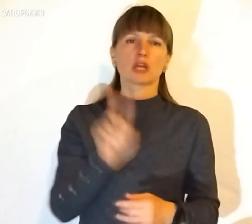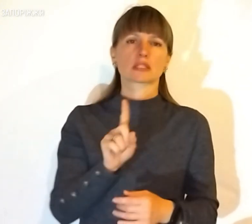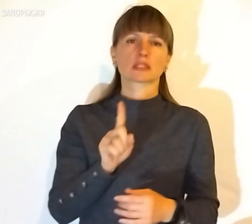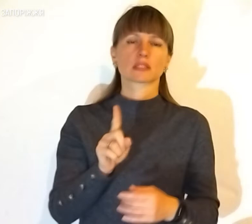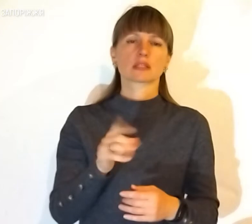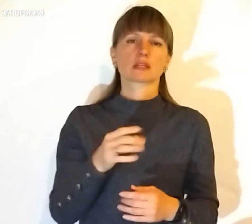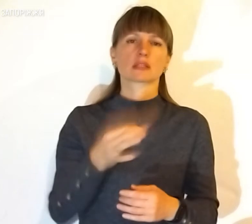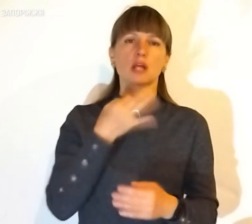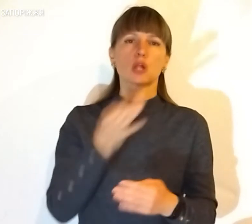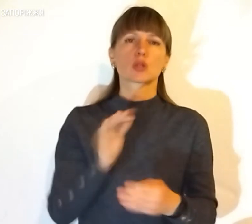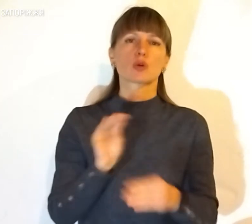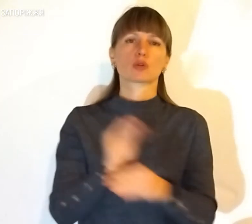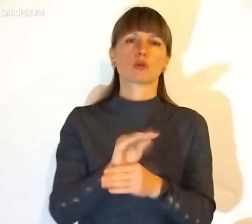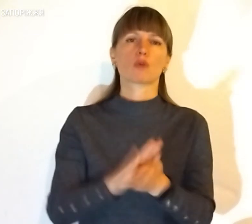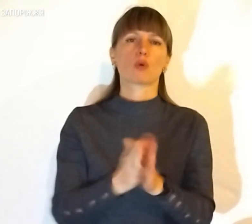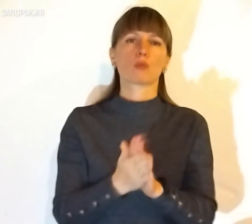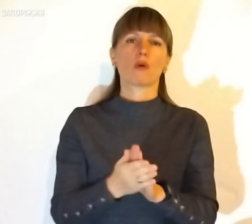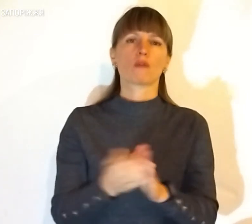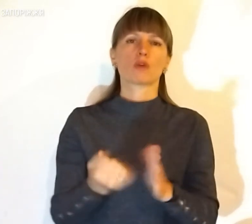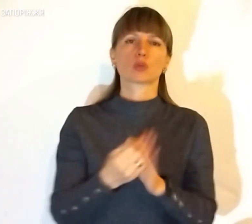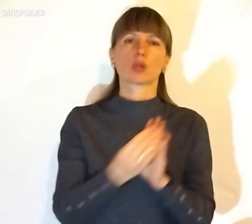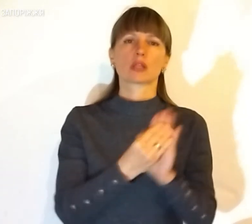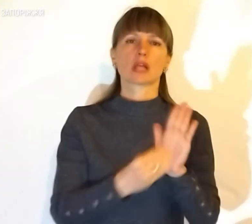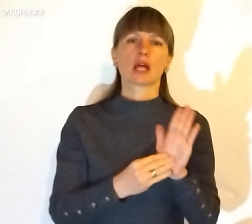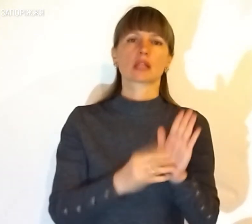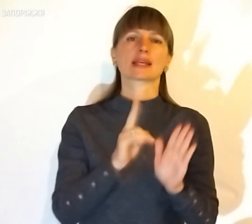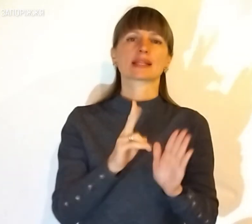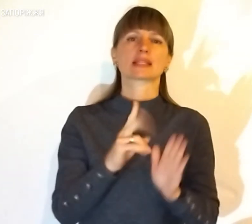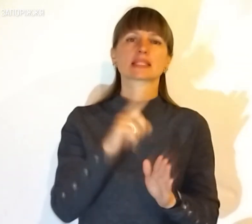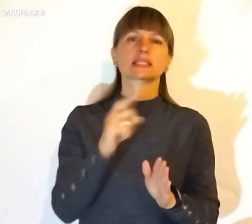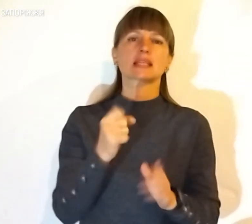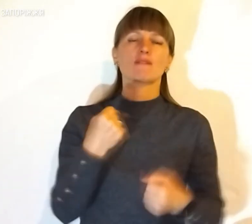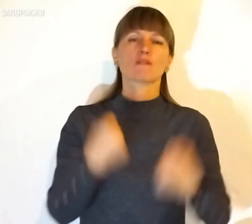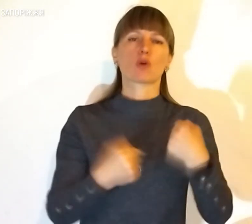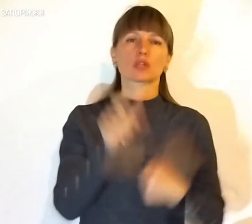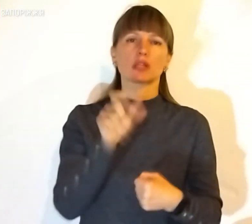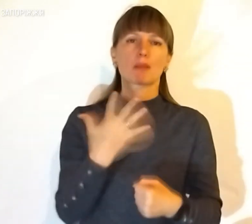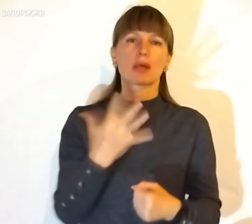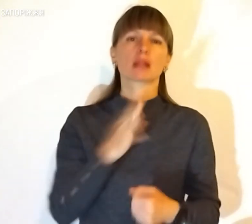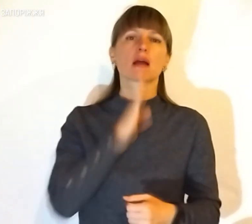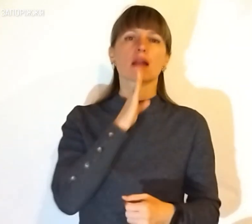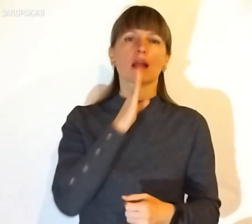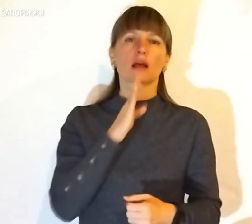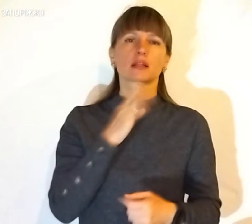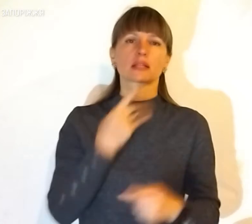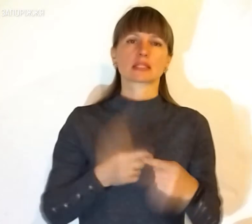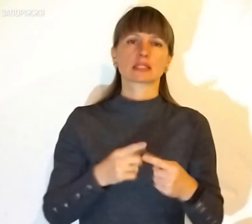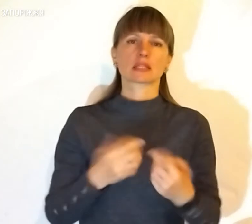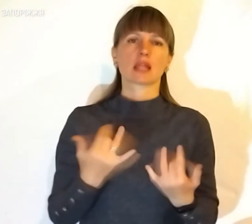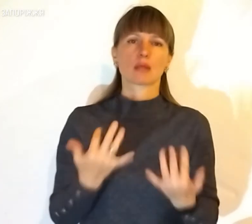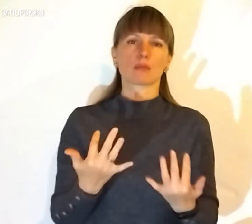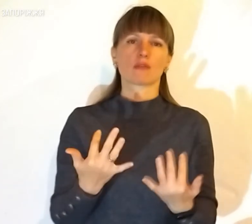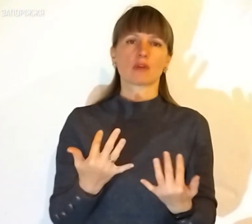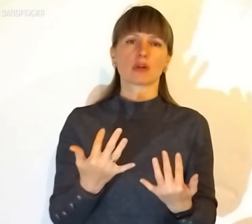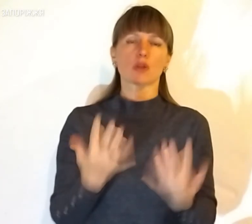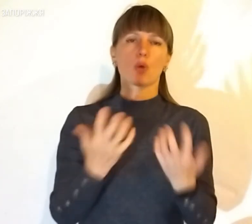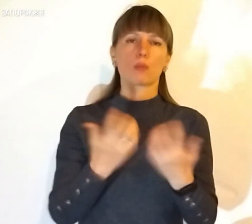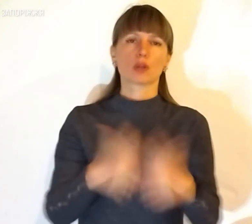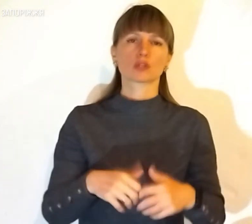висунули додаткові вимоги щодо даних тих, хто за водіїв. ми до п'ятого ранку ці вимоги опрацьовували,